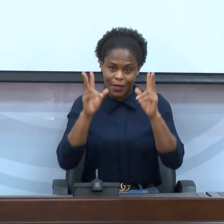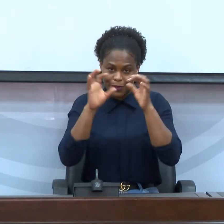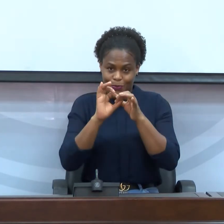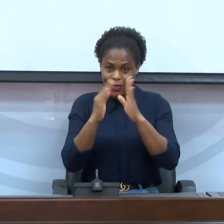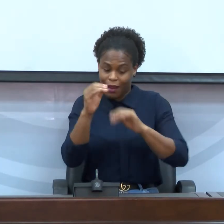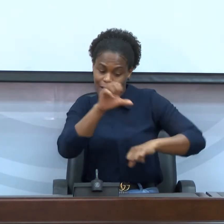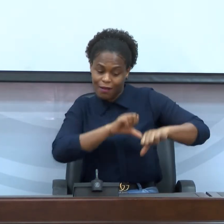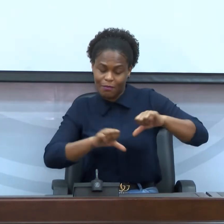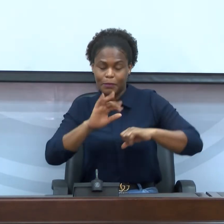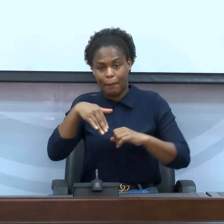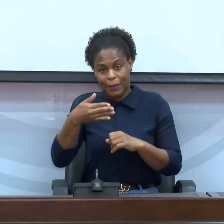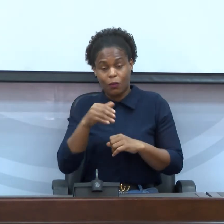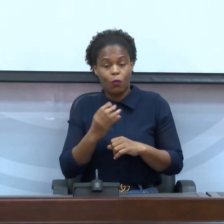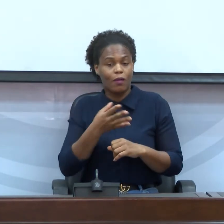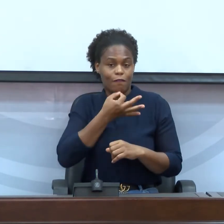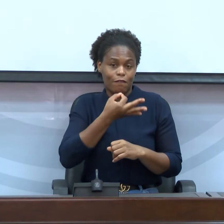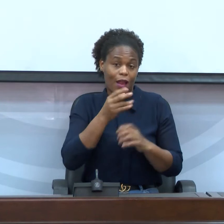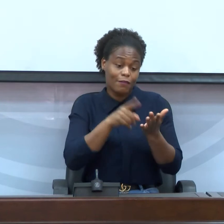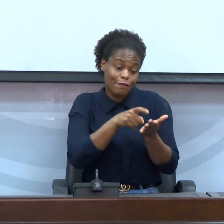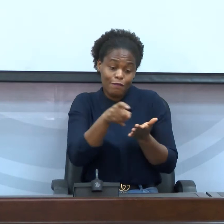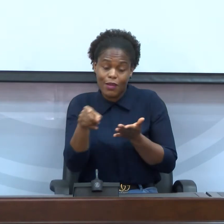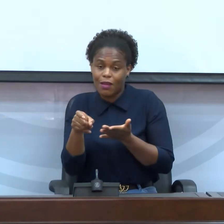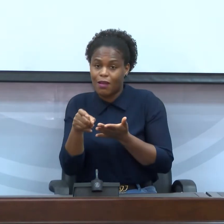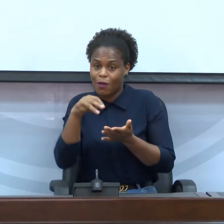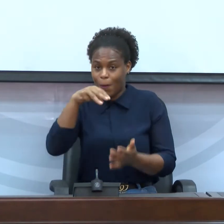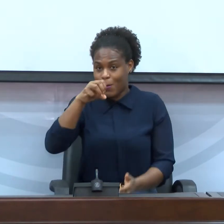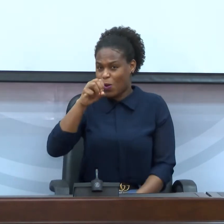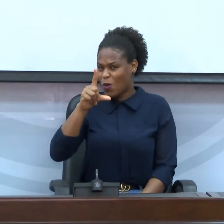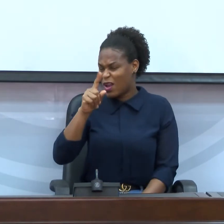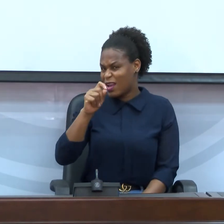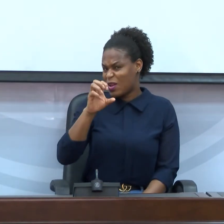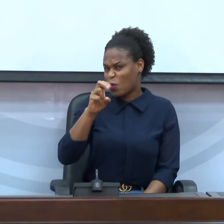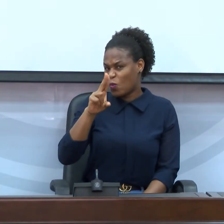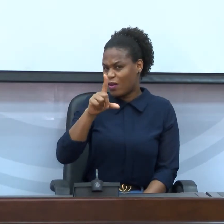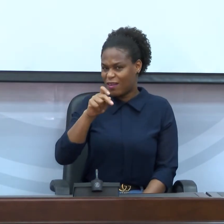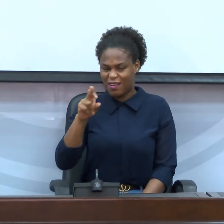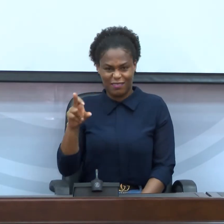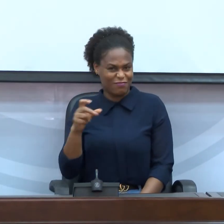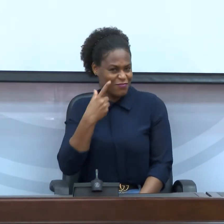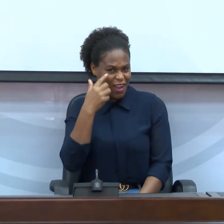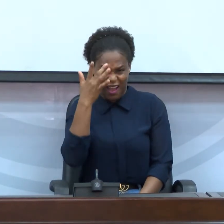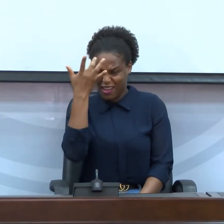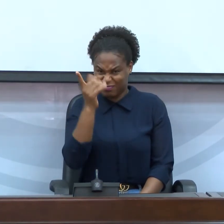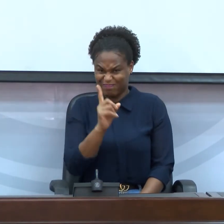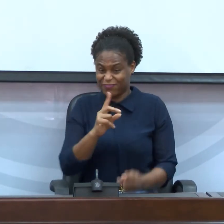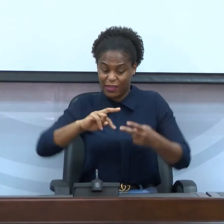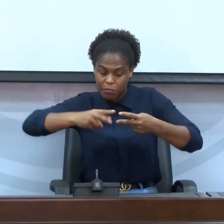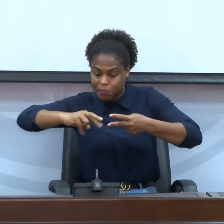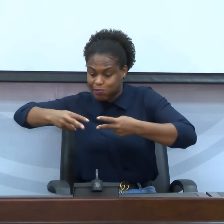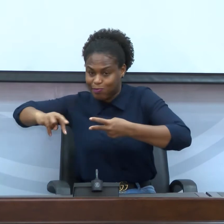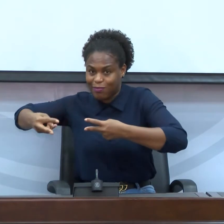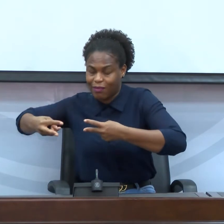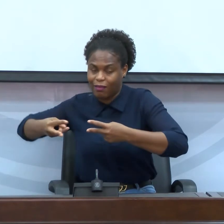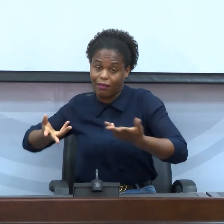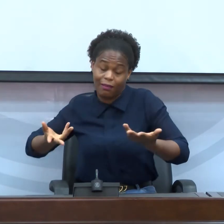laboratoriais, sobretudo quando se fala de biologia molecular, não são tão fáceis assim. Portanto, como têm vindo desde o início, são